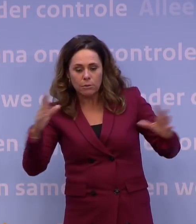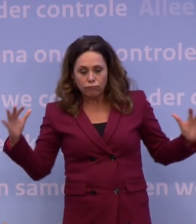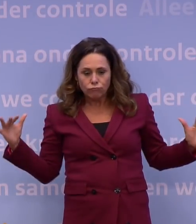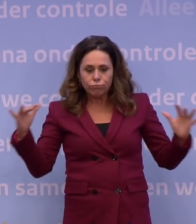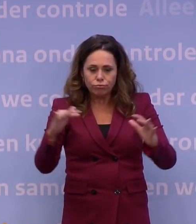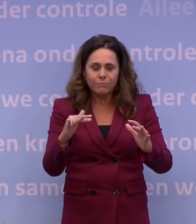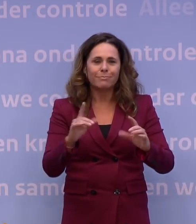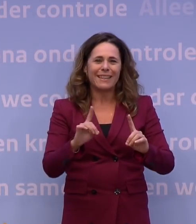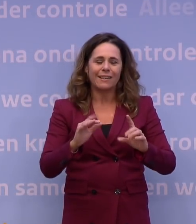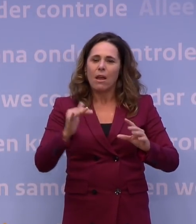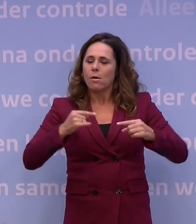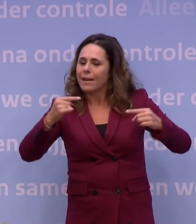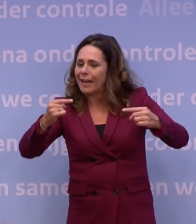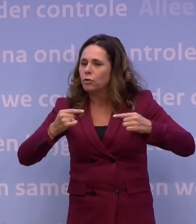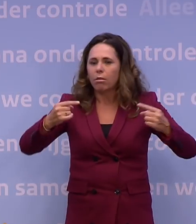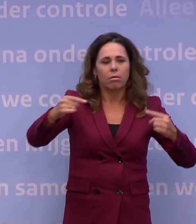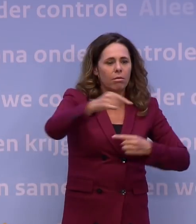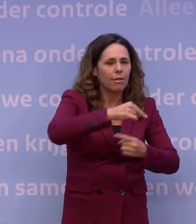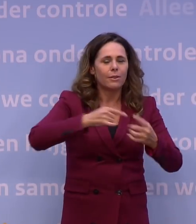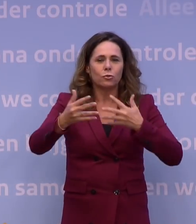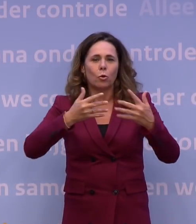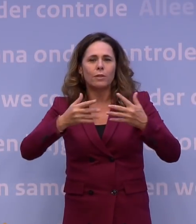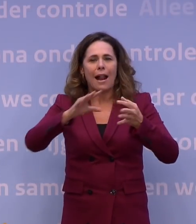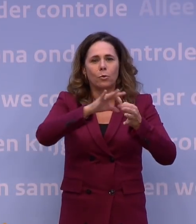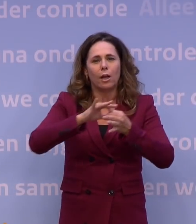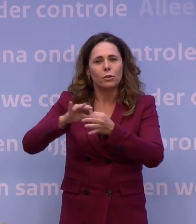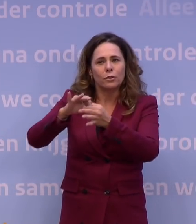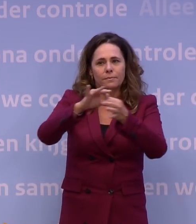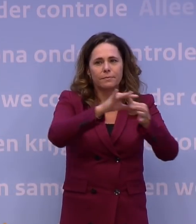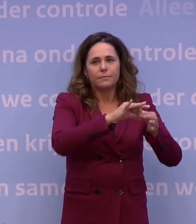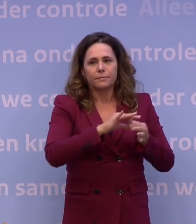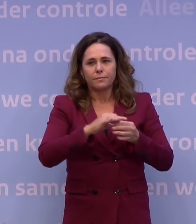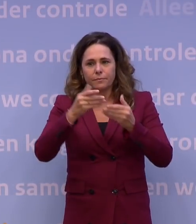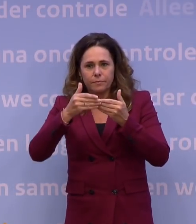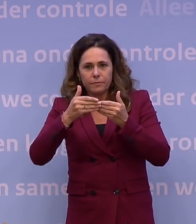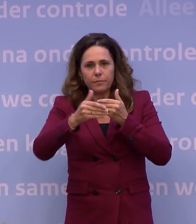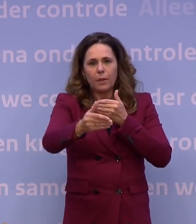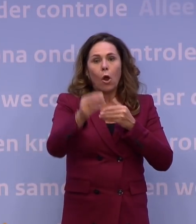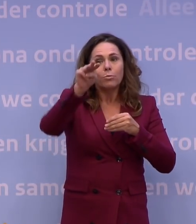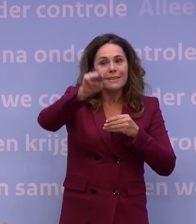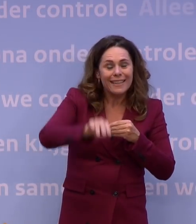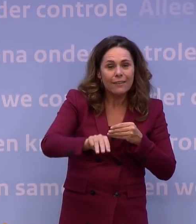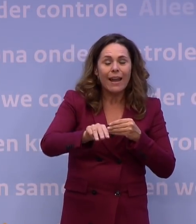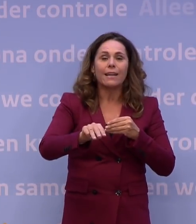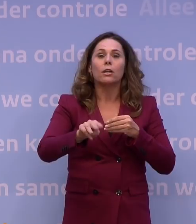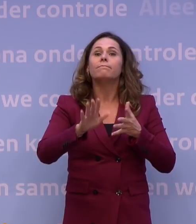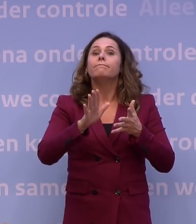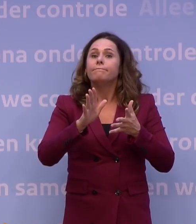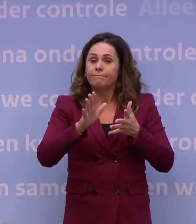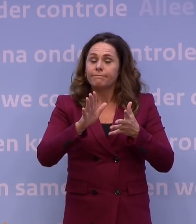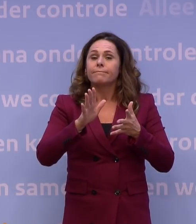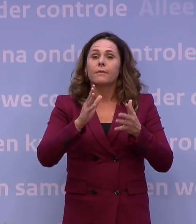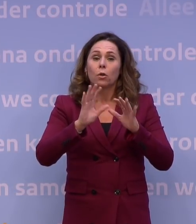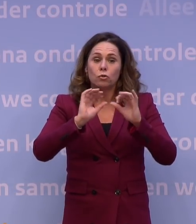reisbewegingen en tot veel sociale contacten. De komende drie weken is daarom alle sport zonder publiek, zowel de